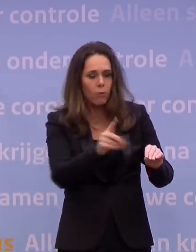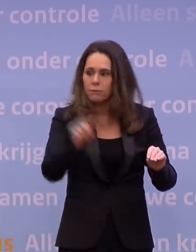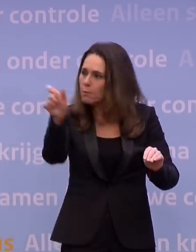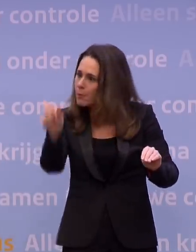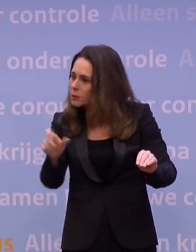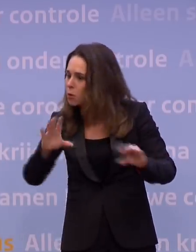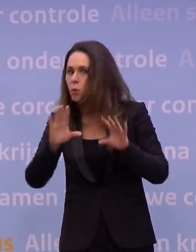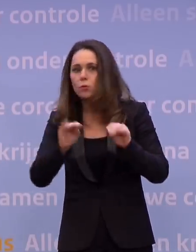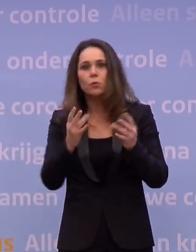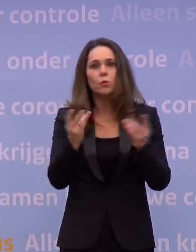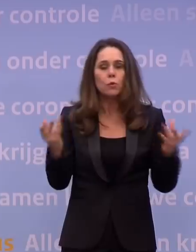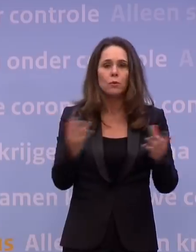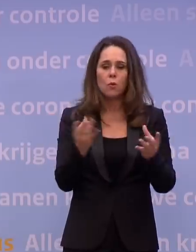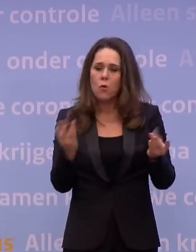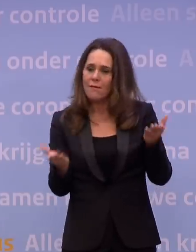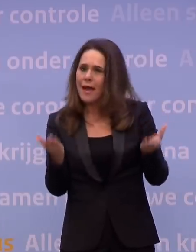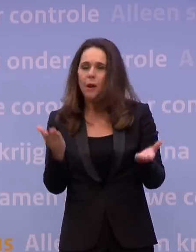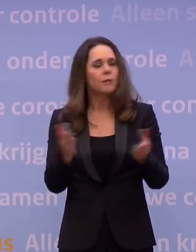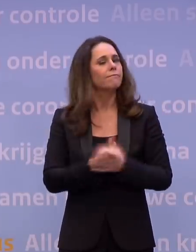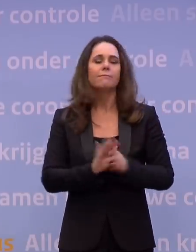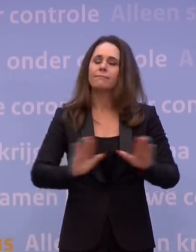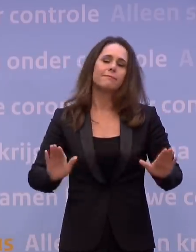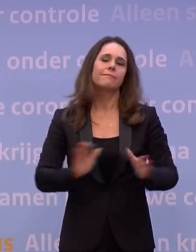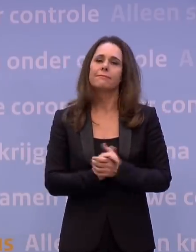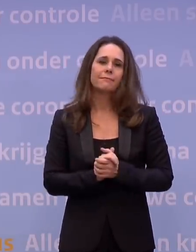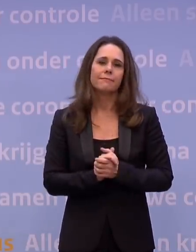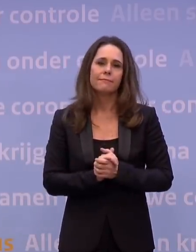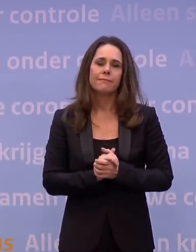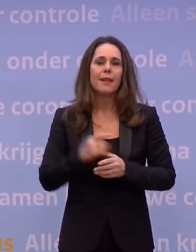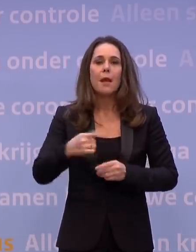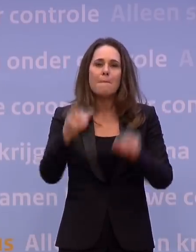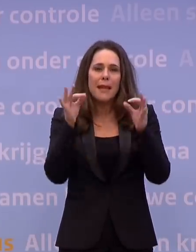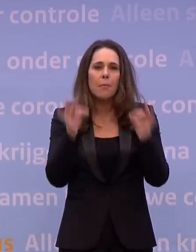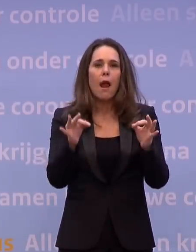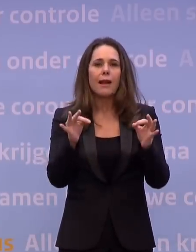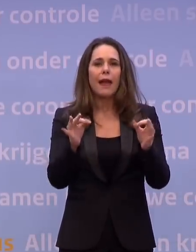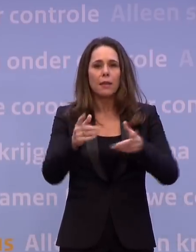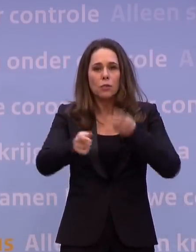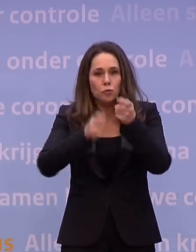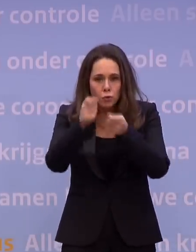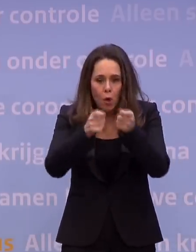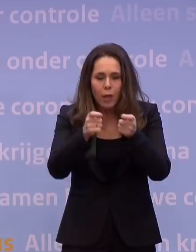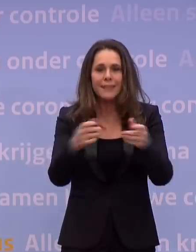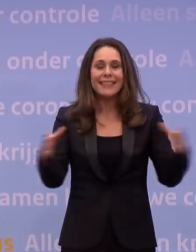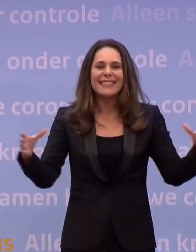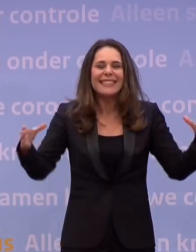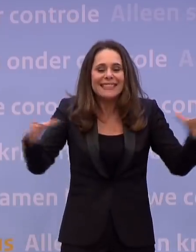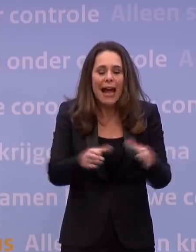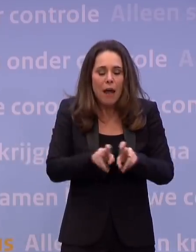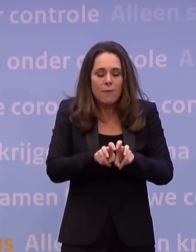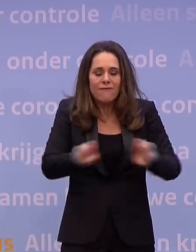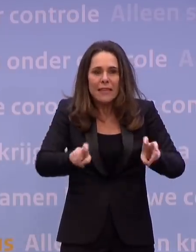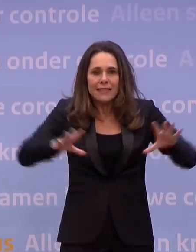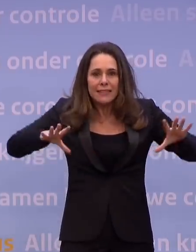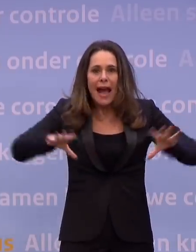voor de ander en hoe kan ik me daar wel of niet toe voor houden. Veel belangrijker is die optelsom ervoor te zorgen dat we inderdaad gezamenlijk dat virus bestrijden.